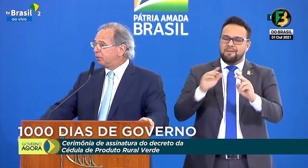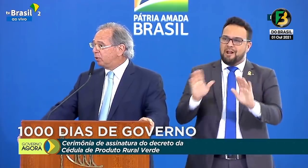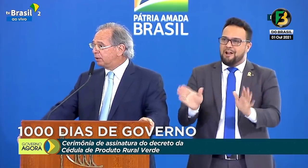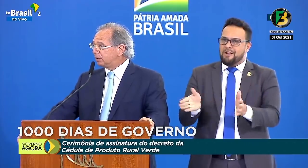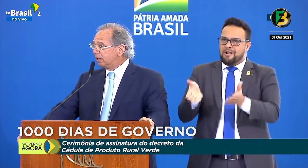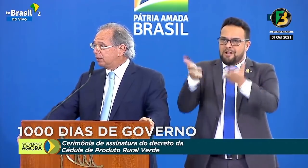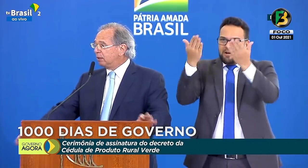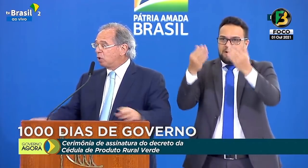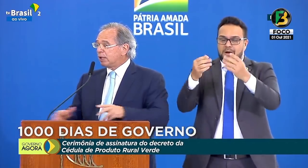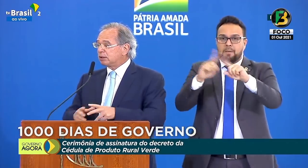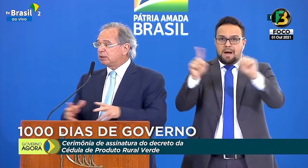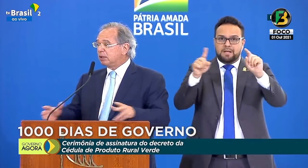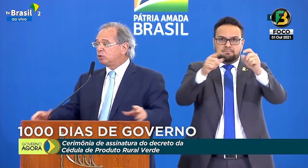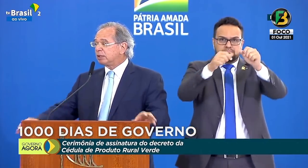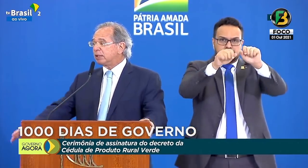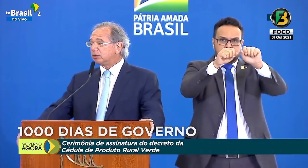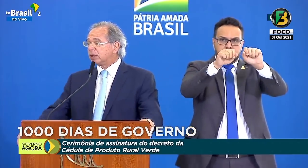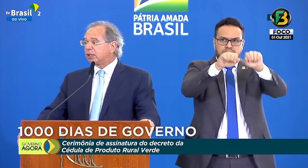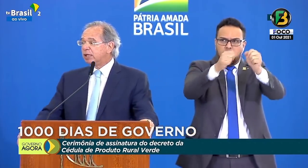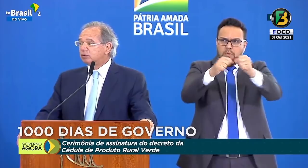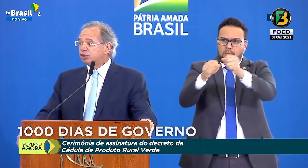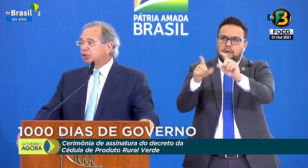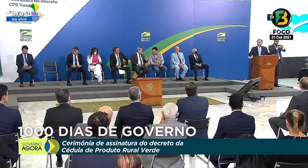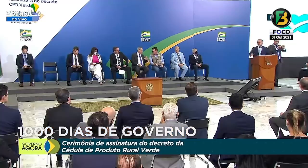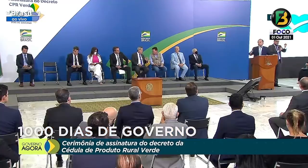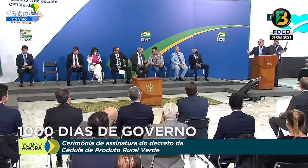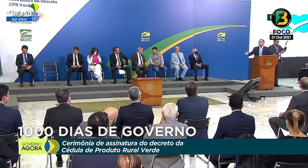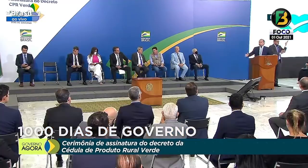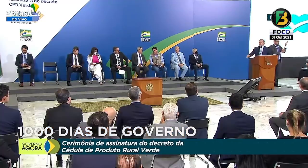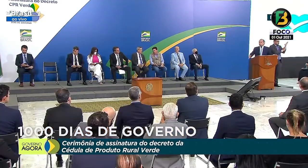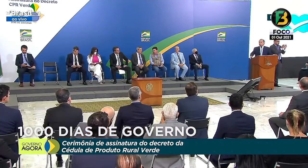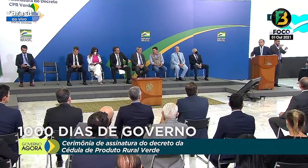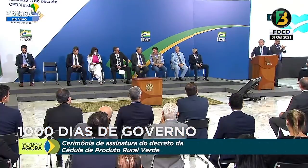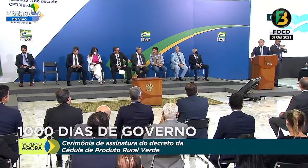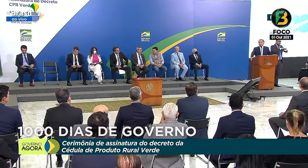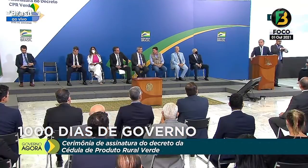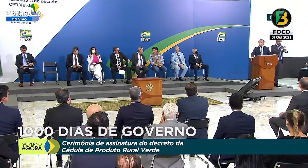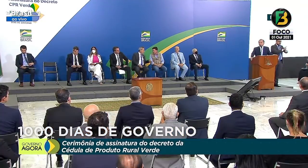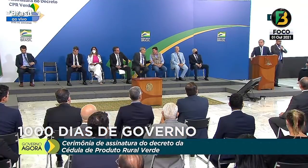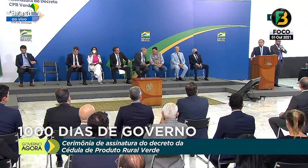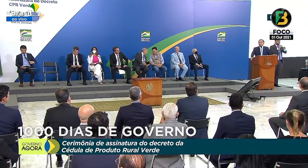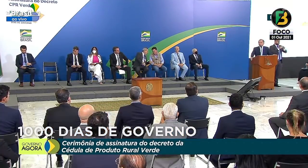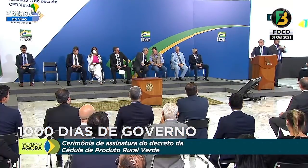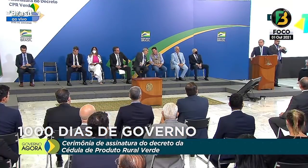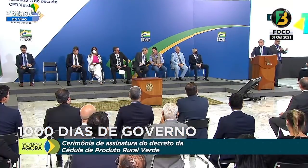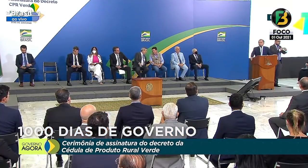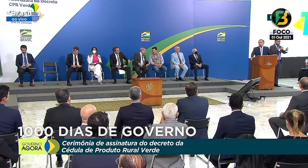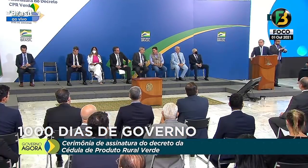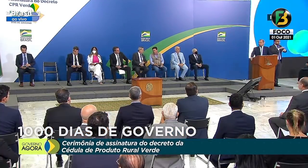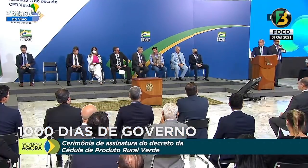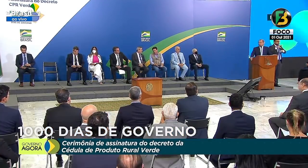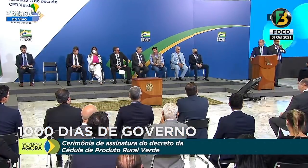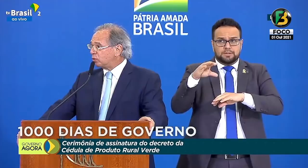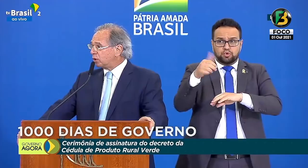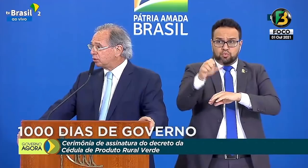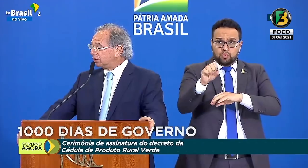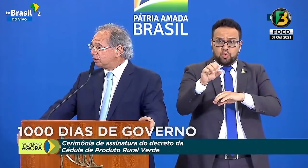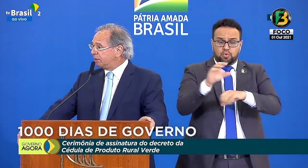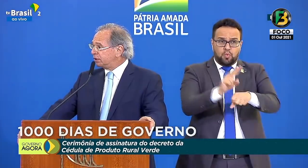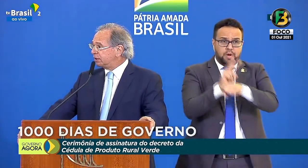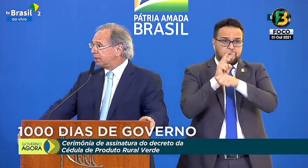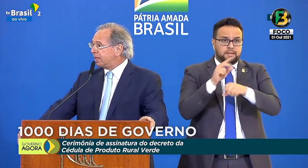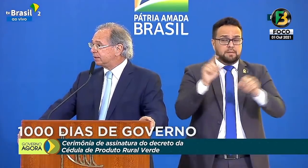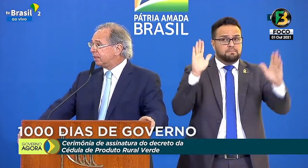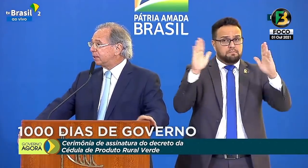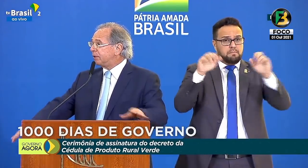créditos para campeões, democratizamos acesso a crédito, digitalizamos 68 milhões de brasileiros durante a pandemia, com os